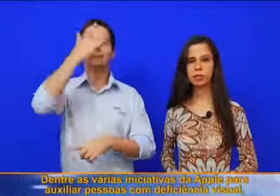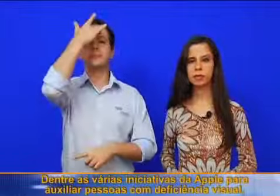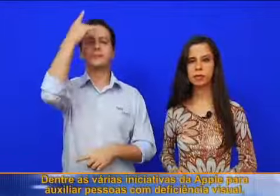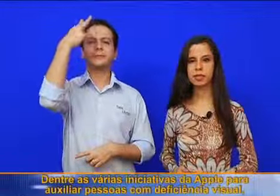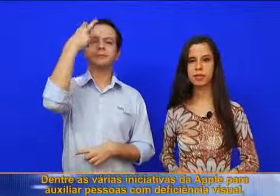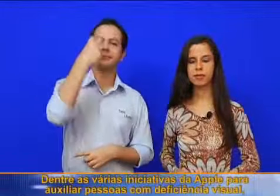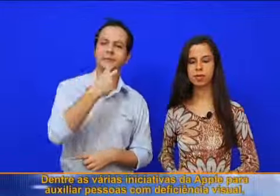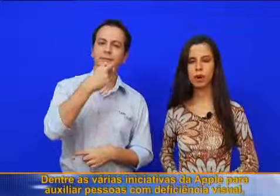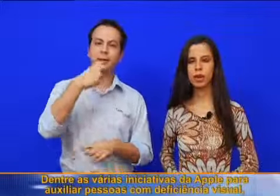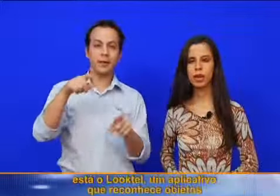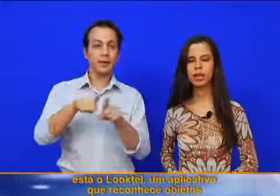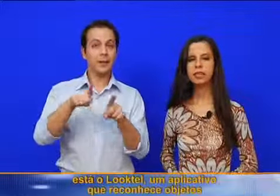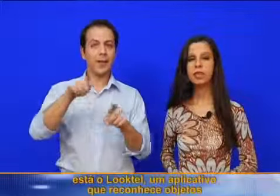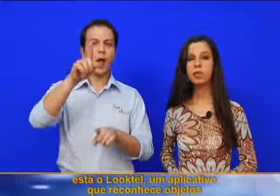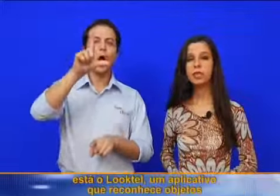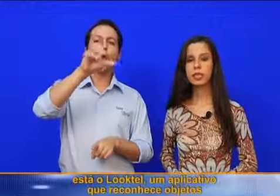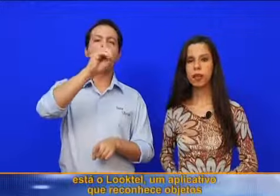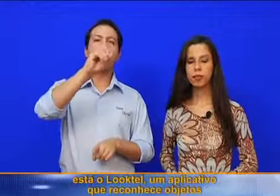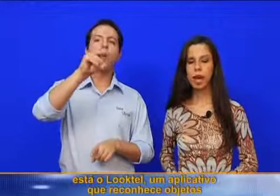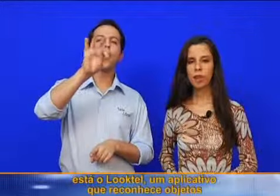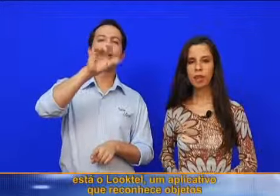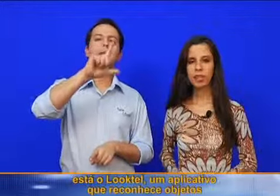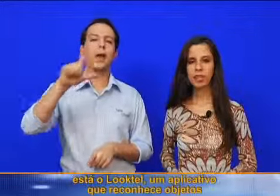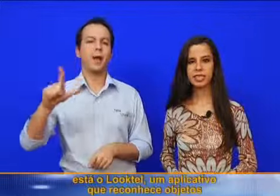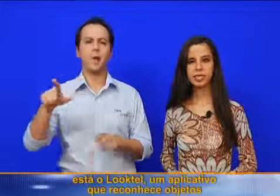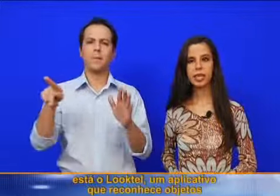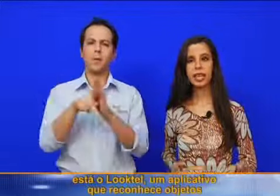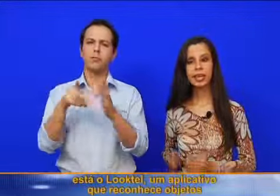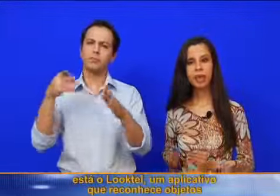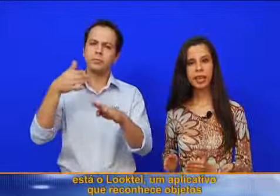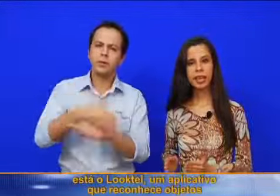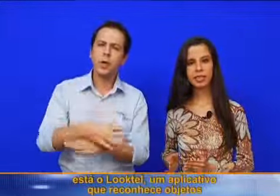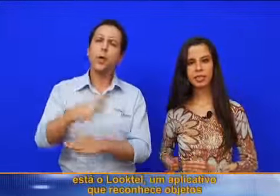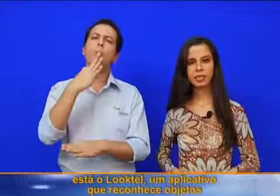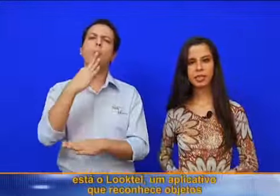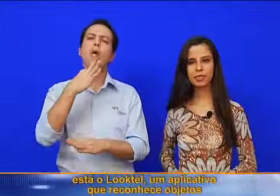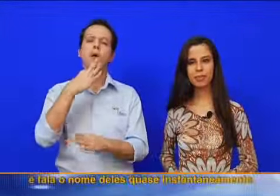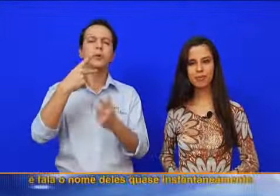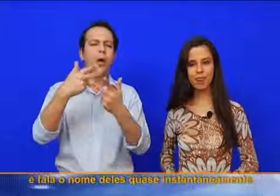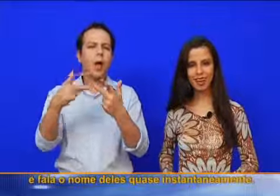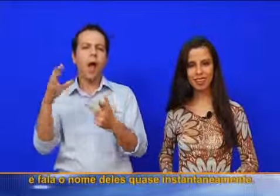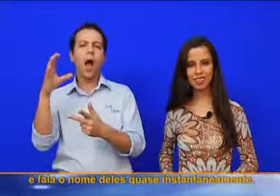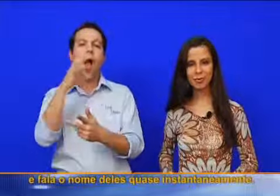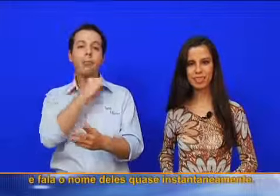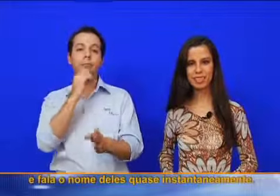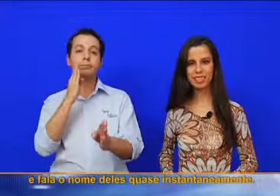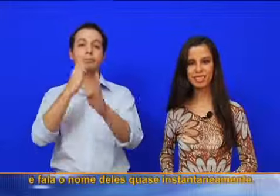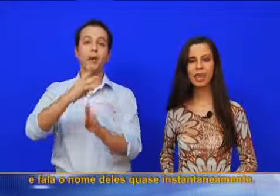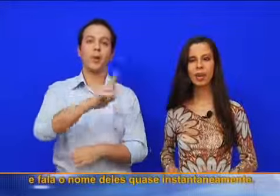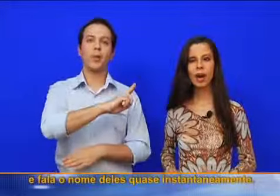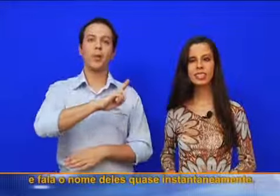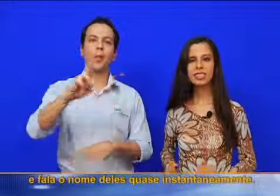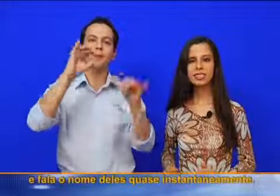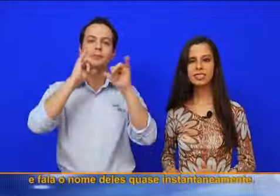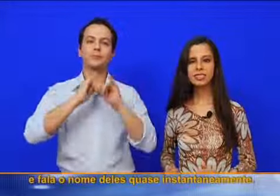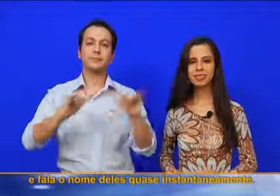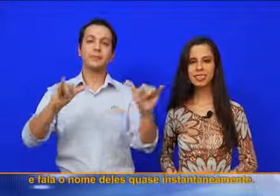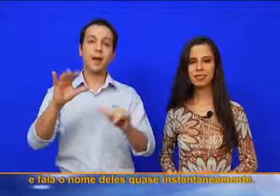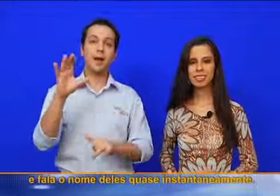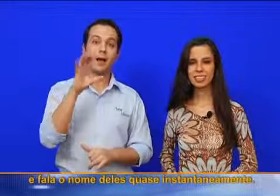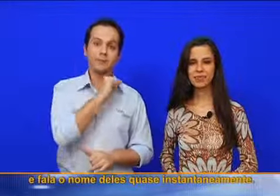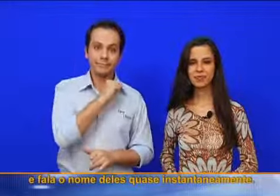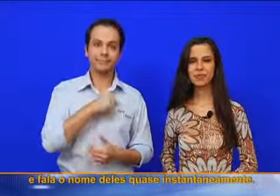pessoas com deficiência visual, está o LookTel, um aplicativo que reconhece objetos e fala o nome deles quase